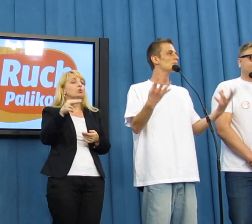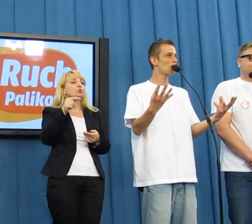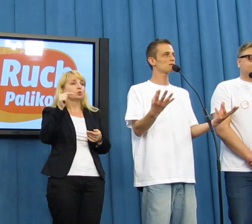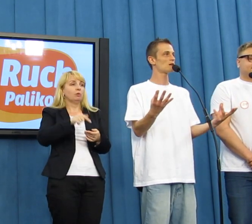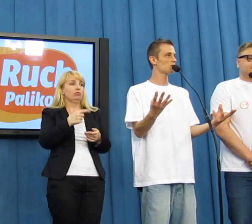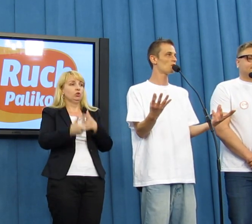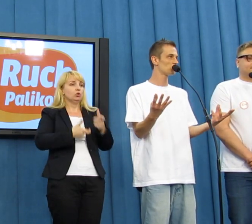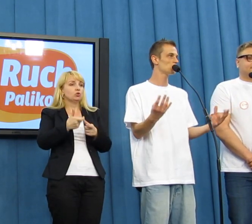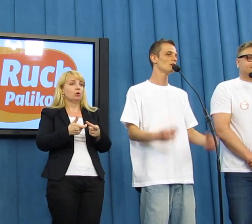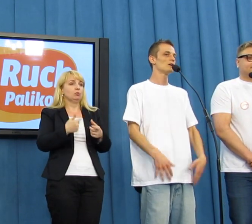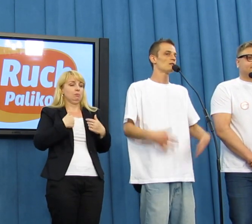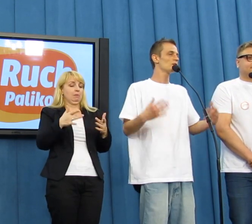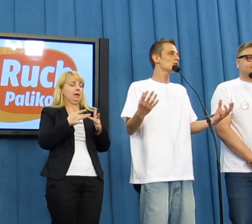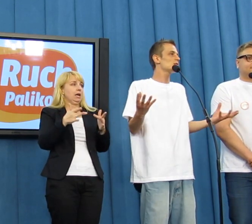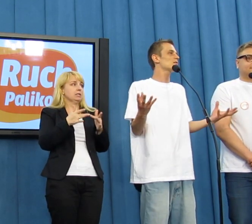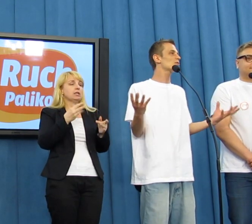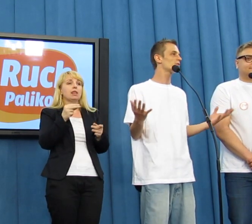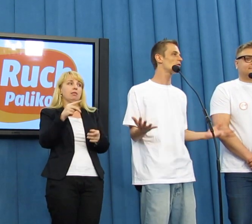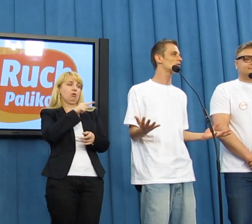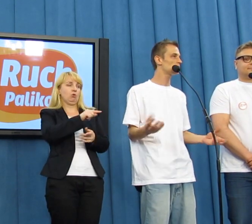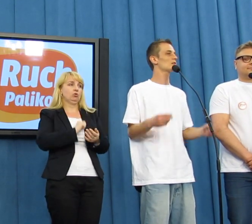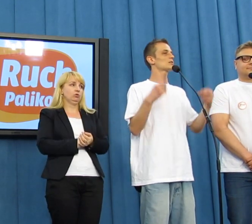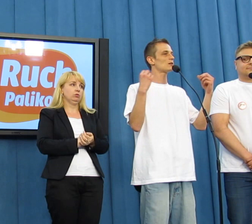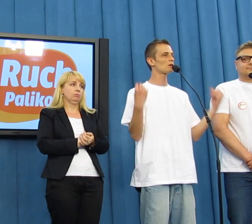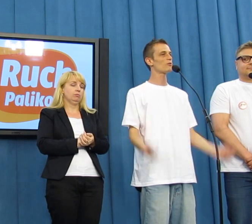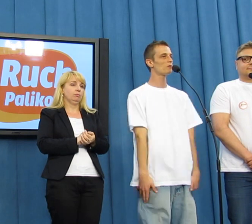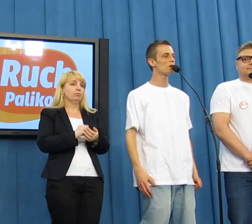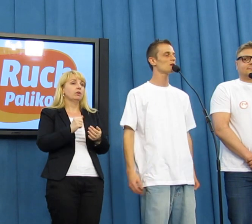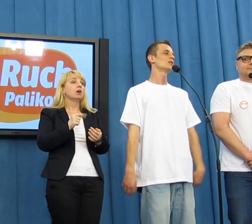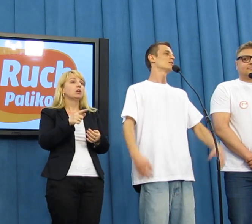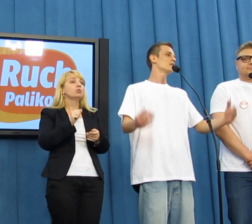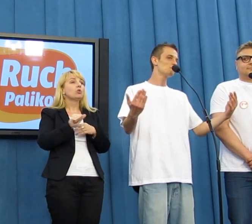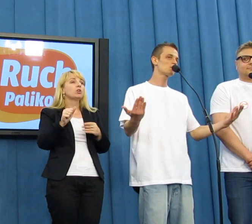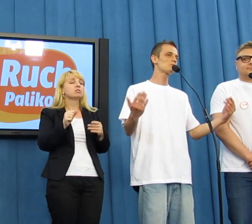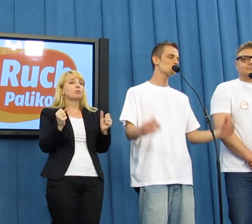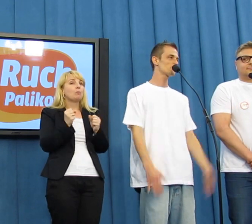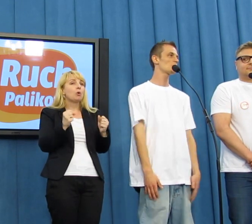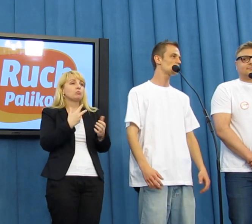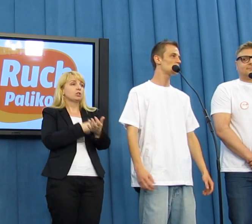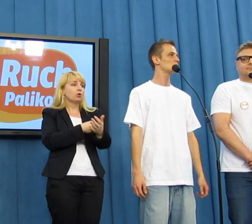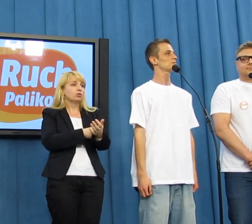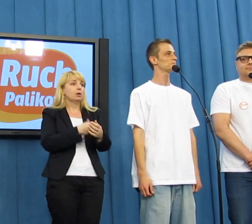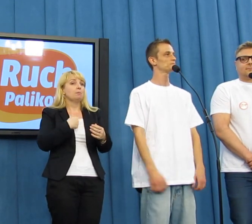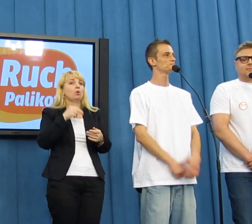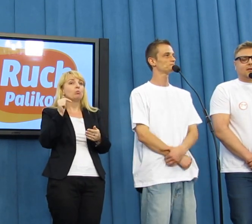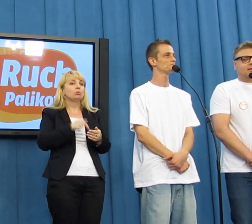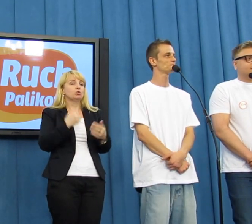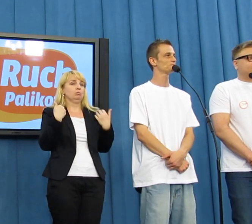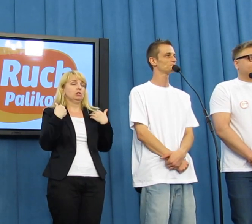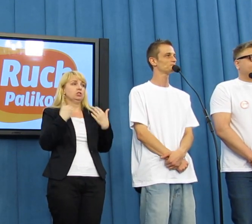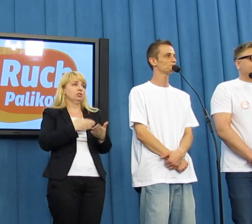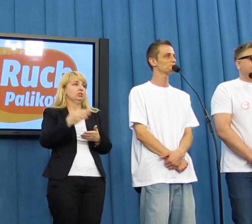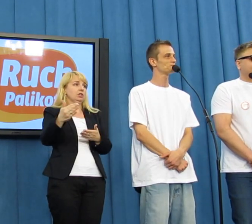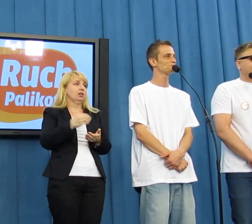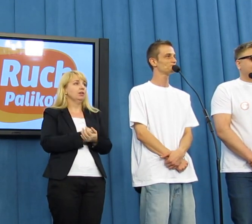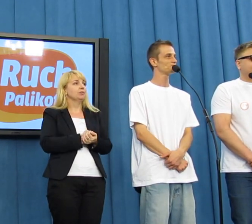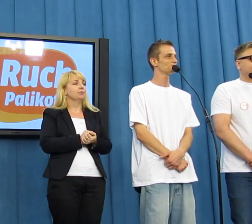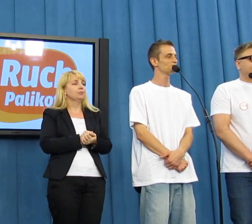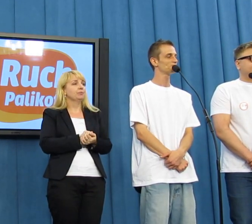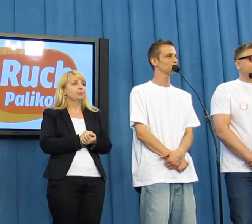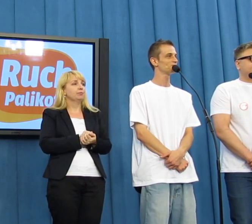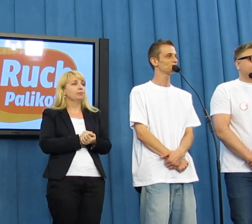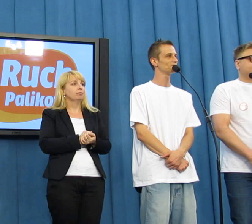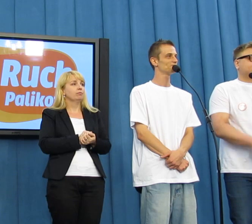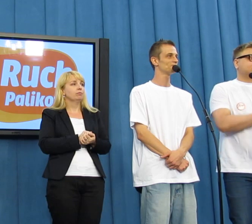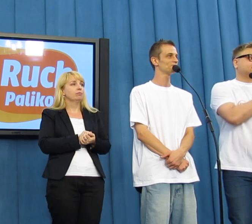że my mamy rację, a nie oni. No i niestety tak to wygląda, tak? To jest ta narkofobia, my się musimy w niej odnaleźć. To już tu w filmie Państwo pokazali,